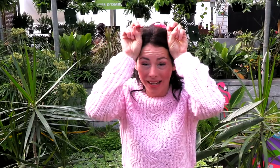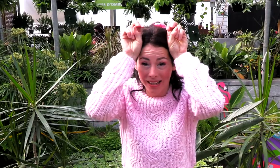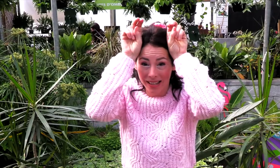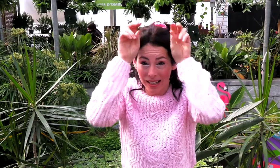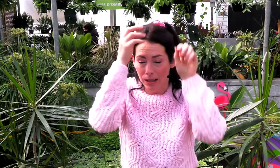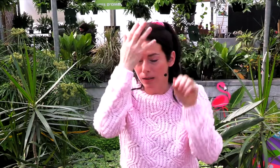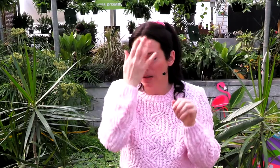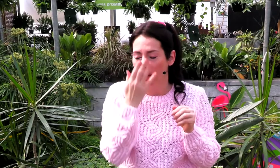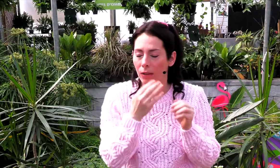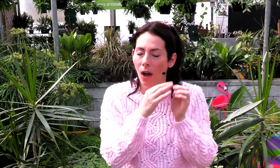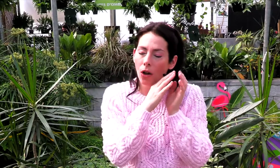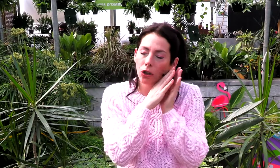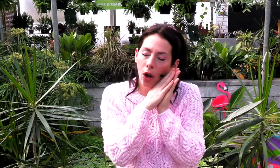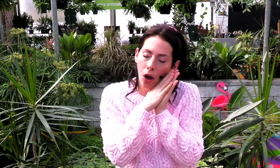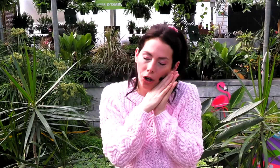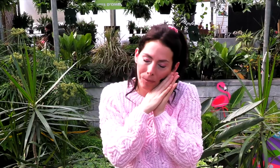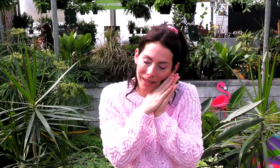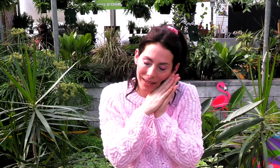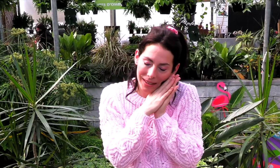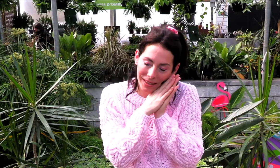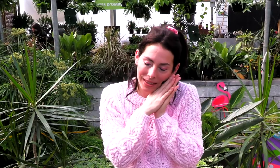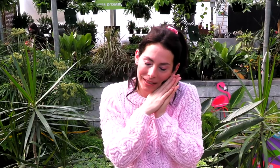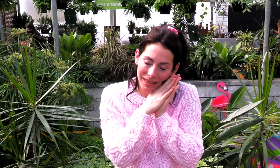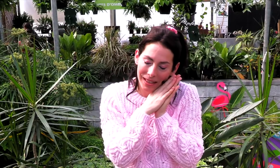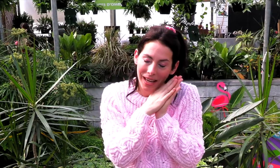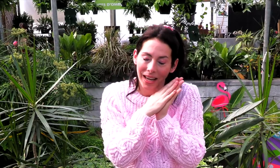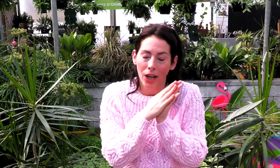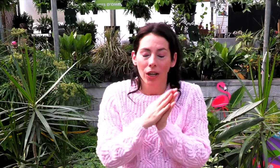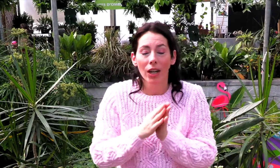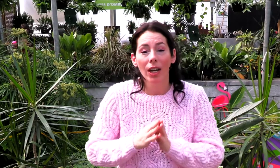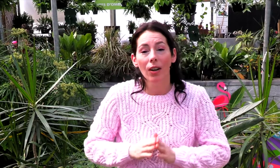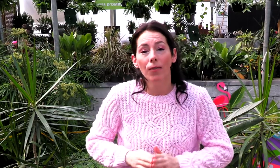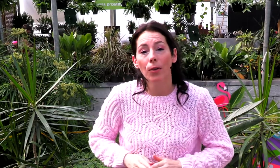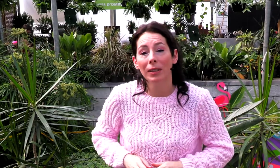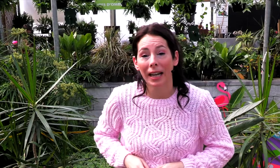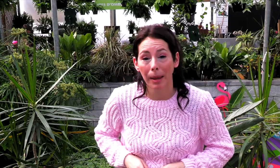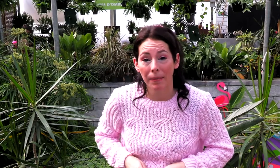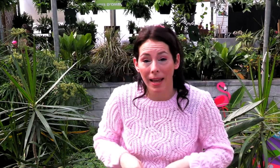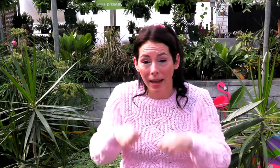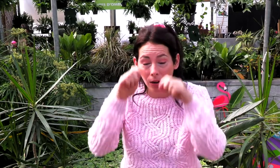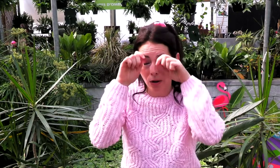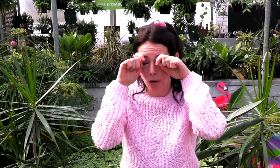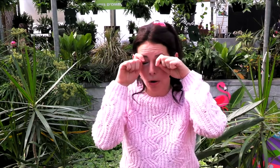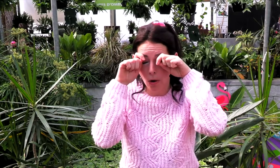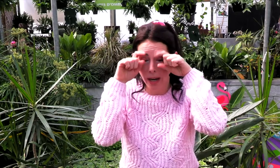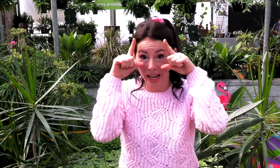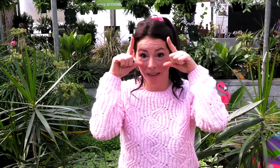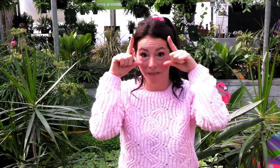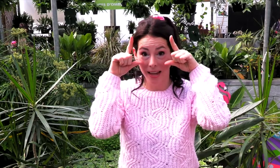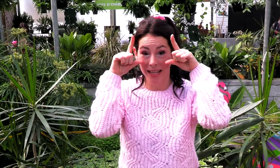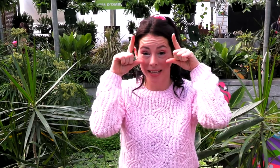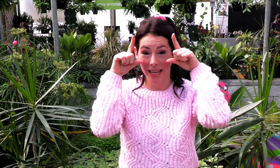s'est endormi. Il faudrait bien le réveiller.